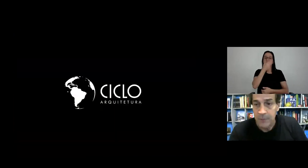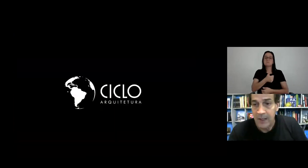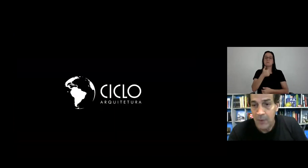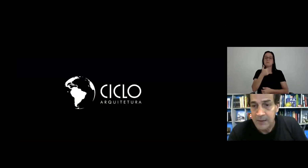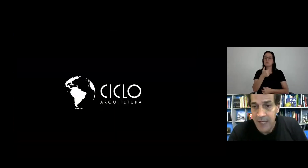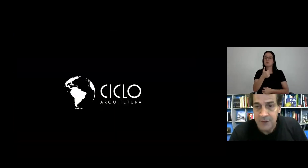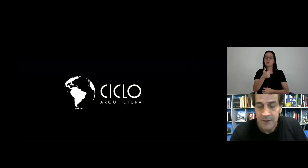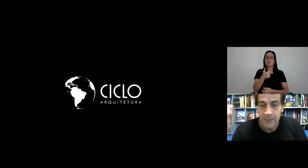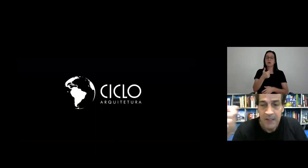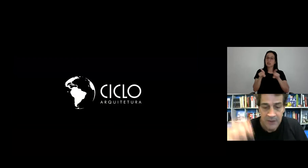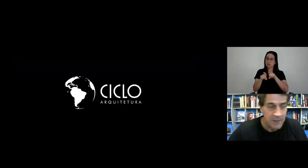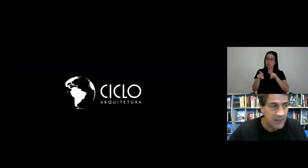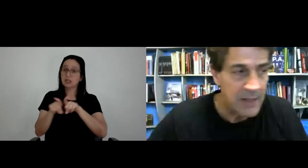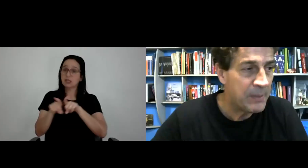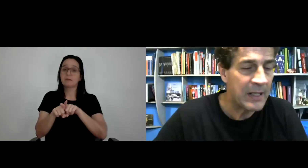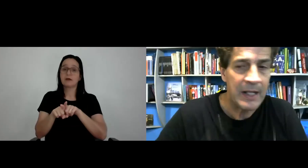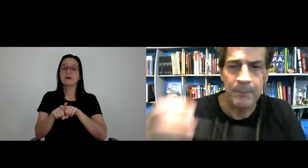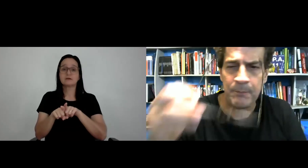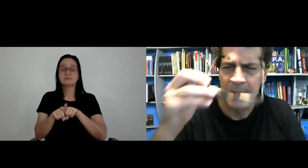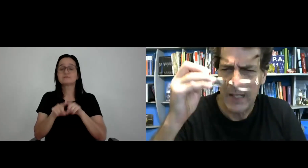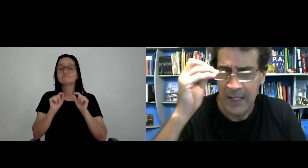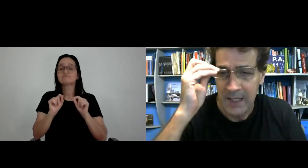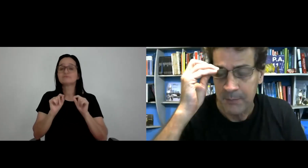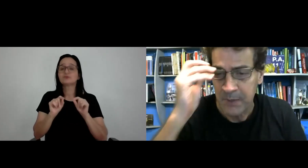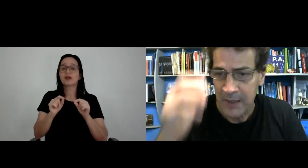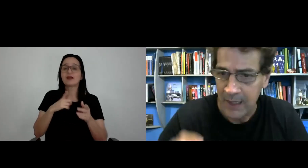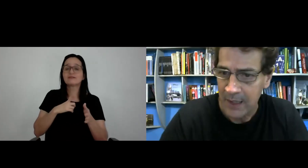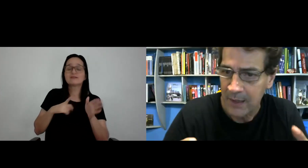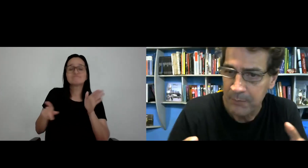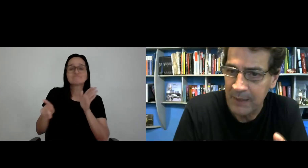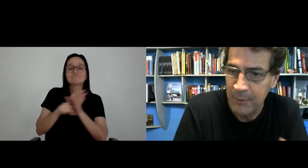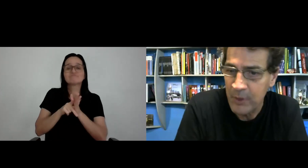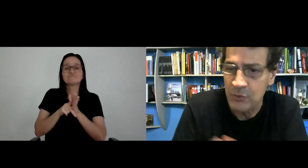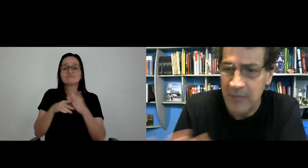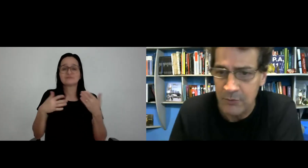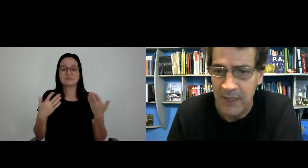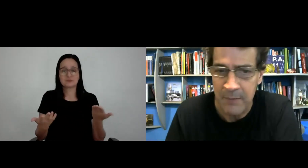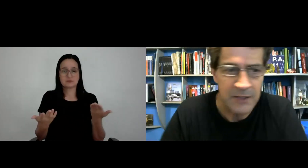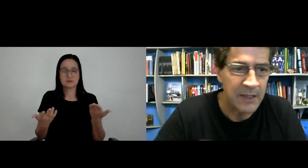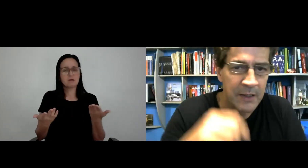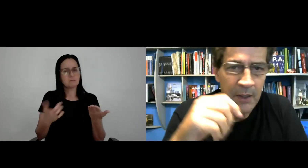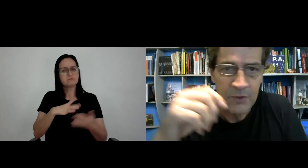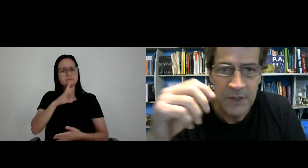não só pela qualidade, mas também pelo resultado da imagem, ou seja,